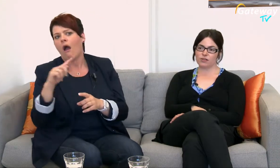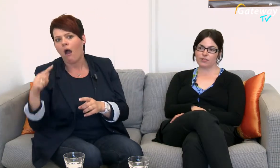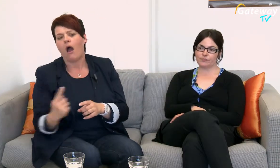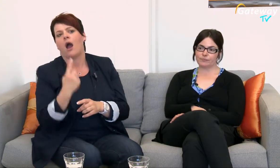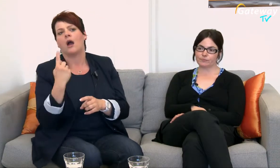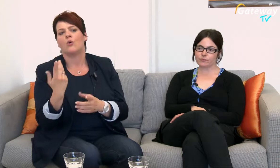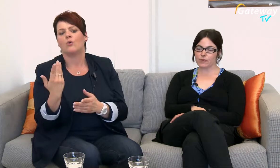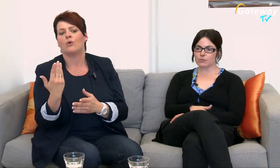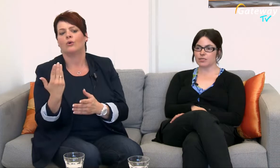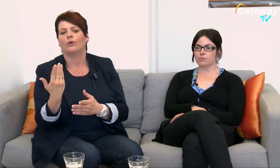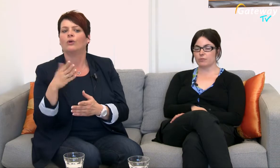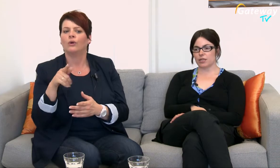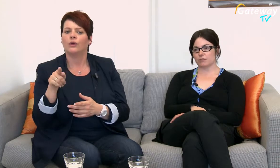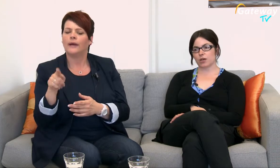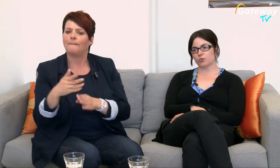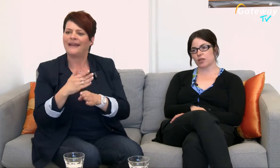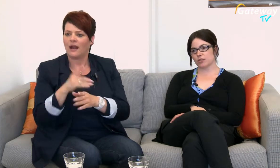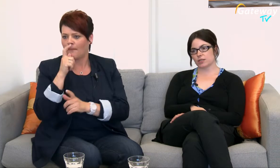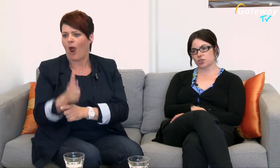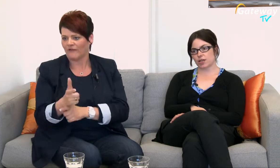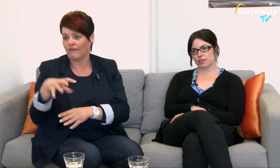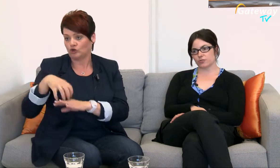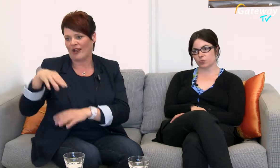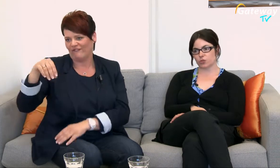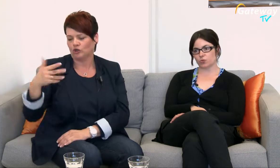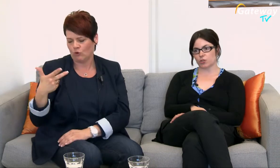mit dem Behindertenbeauftragten der Stadt Würzburg